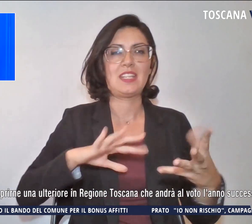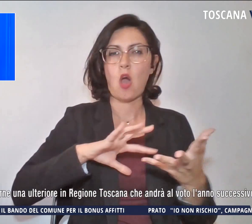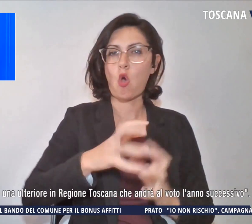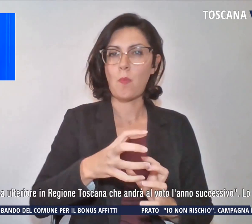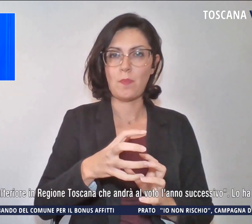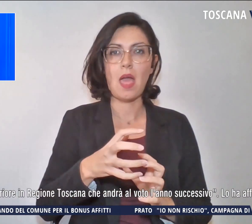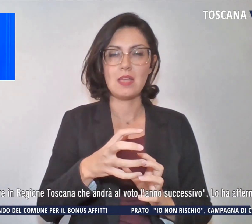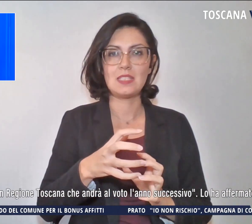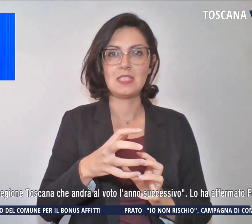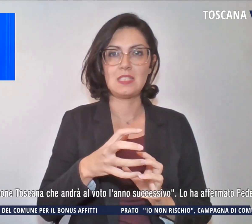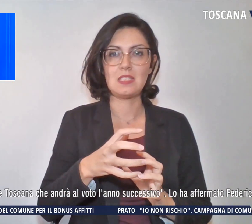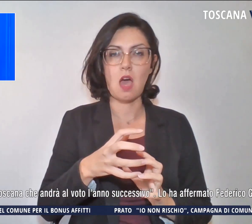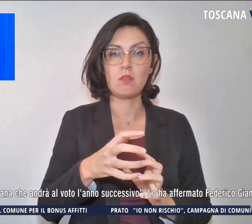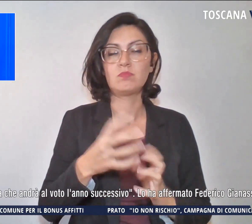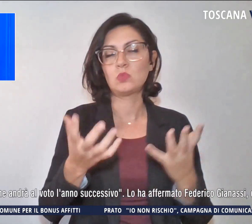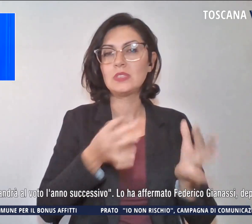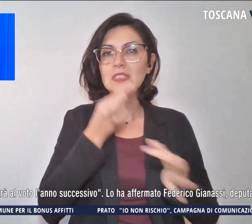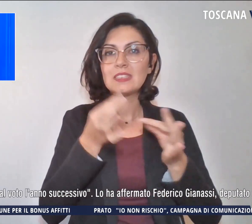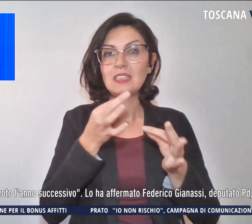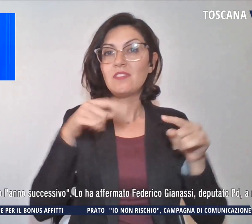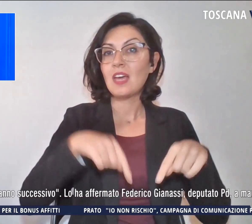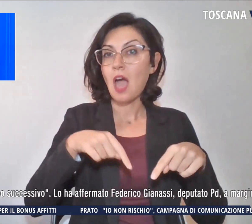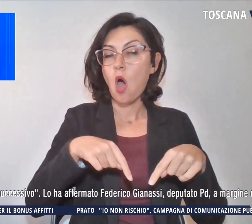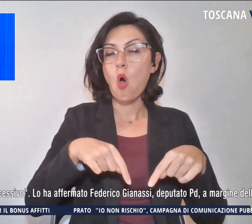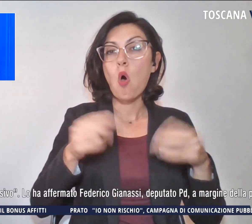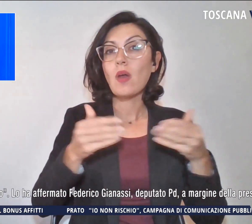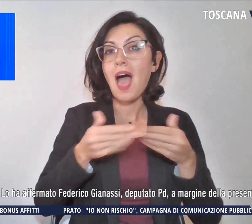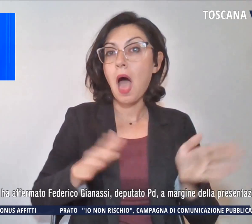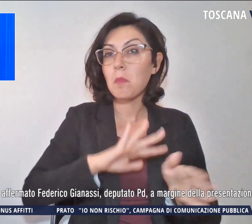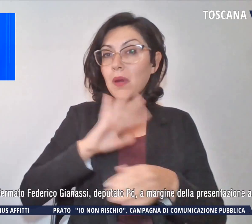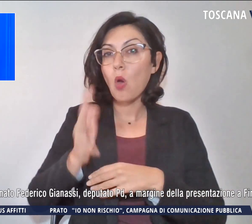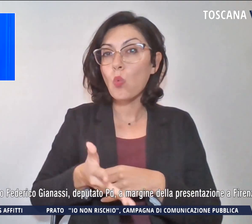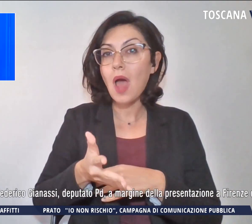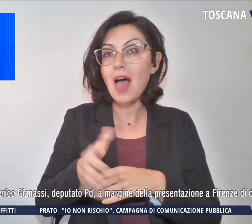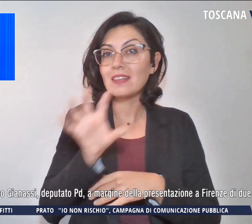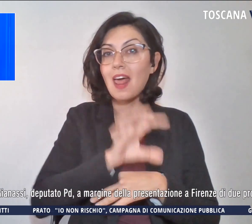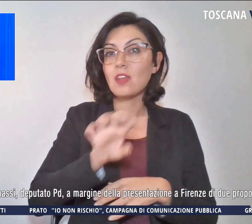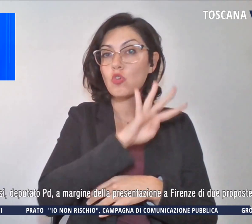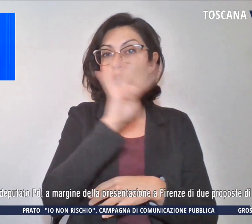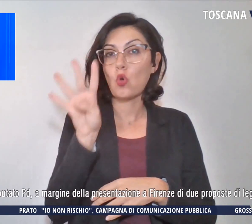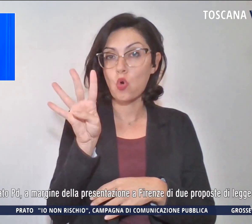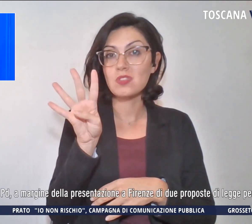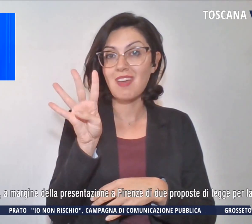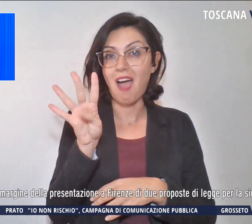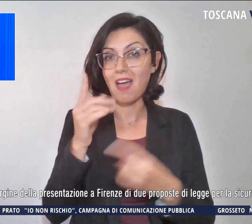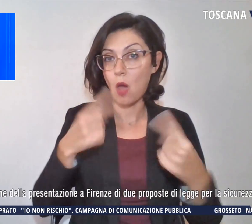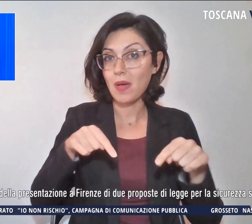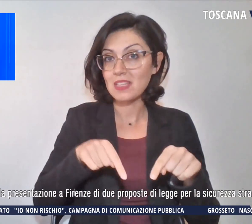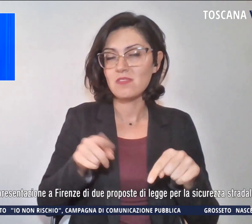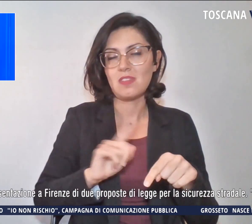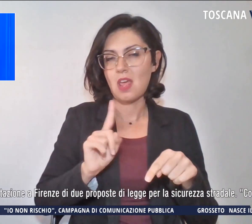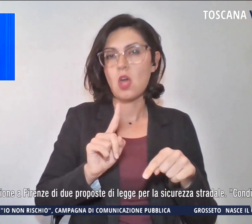non è perciò opportuno aprirne una ulteriore in regione toscana che andrà al voto l'anno